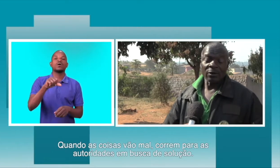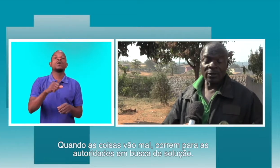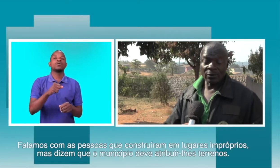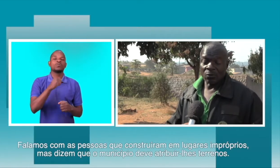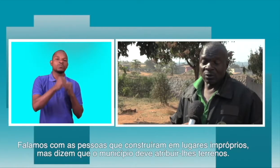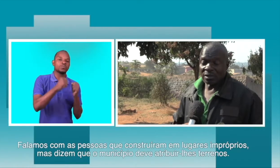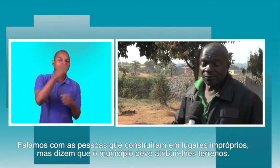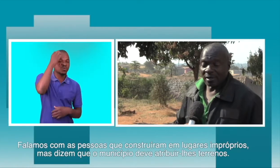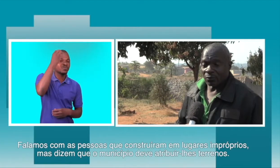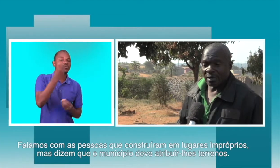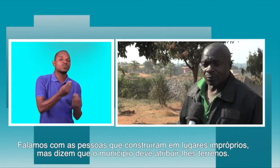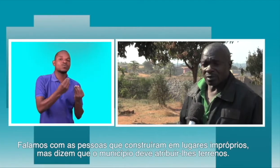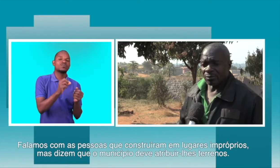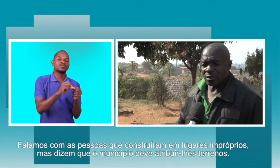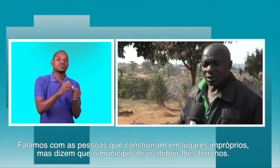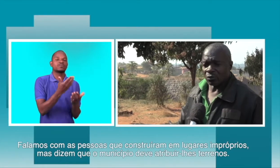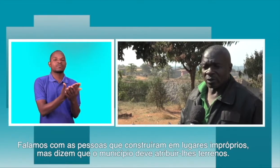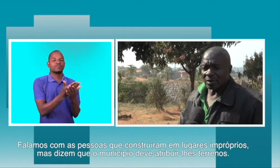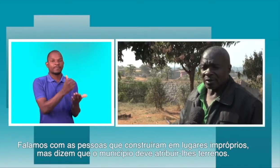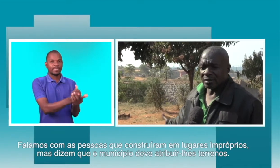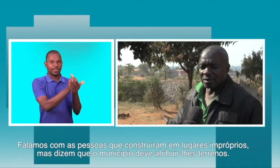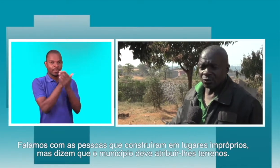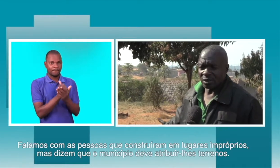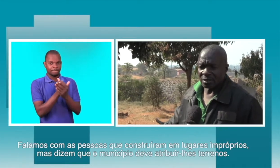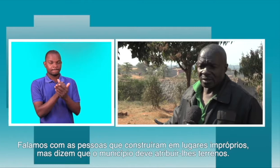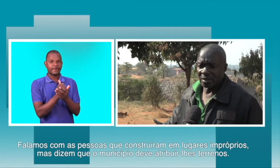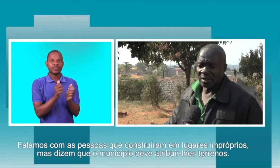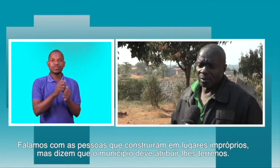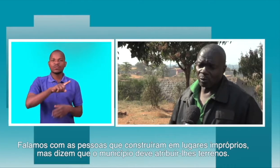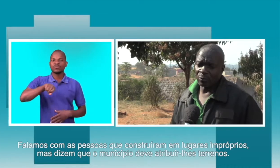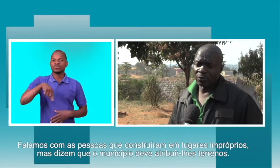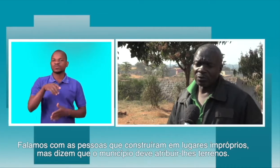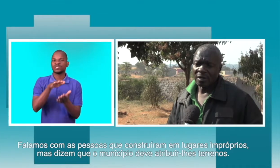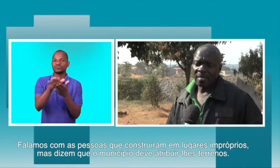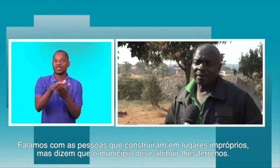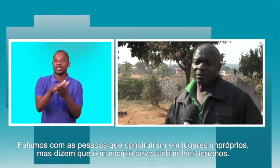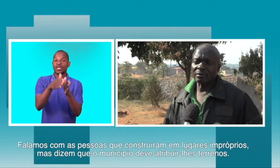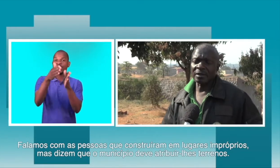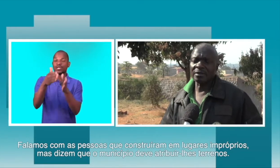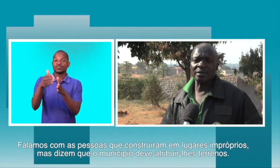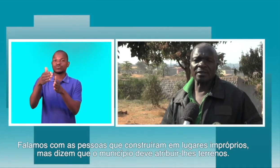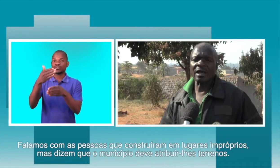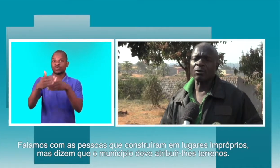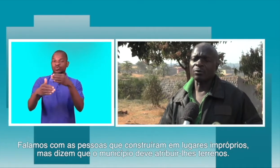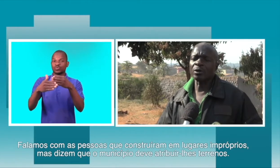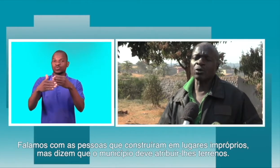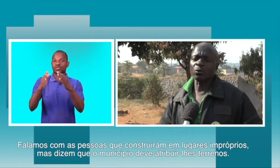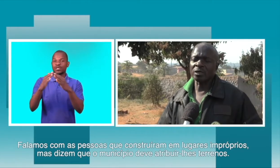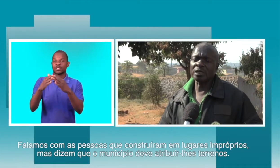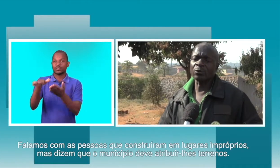E quando a gente fala com eles, por exemplo, esses que construíam, nesses sítios já são impróprios. Então, eles dizem que não, melhor o município